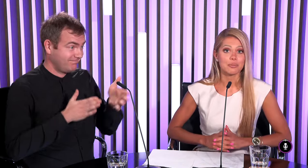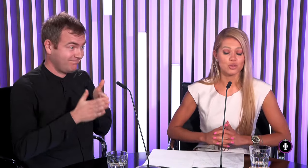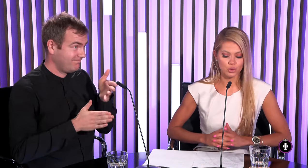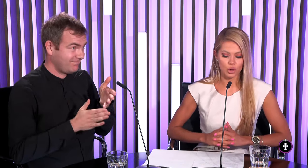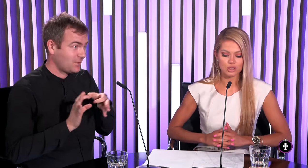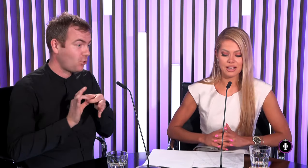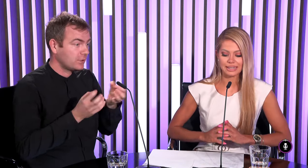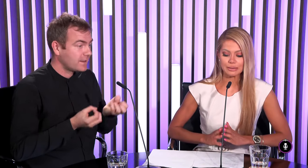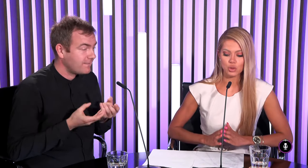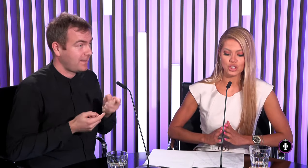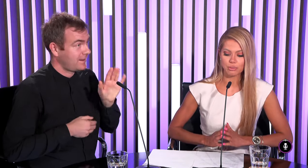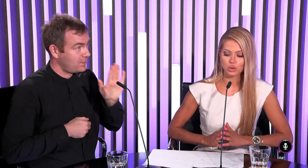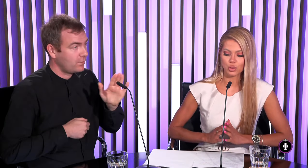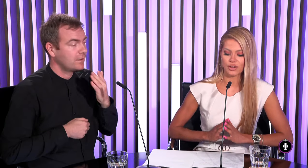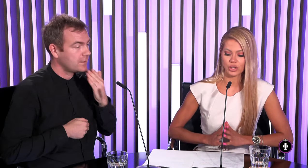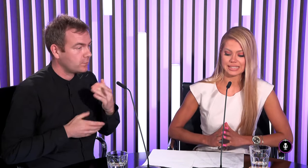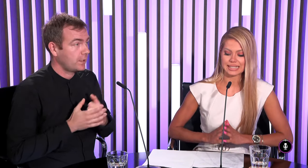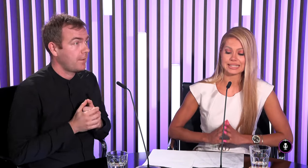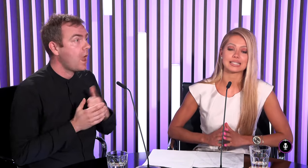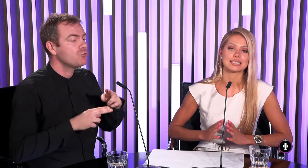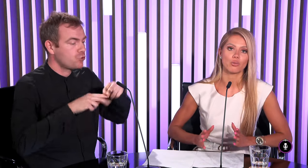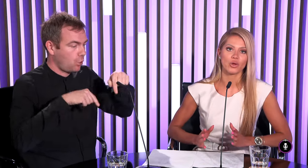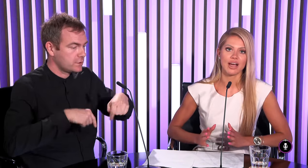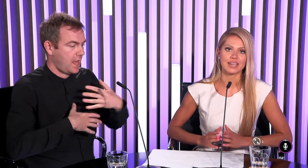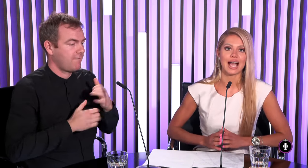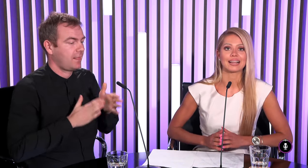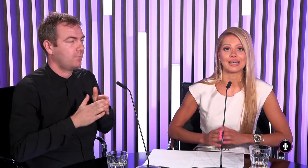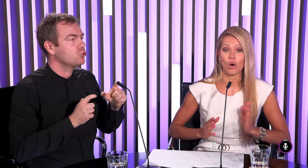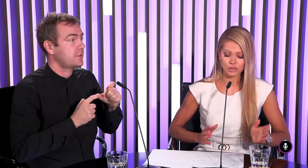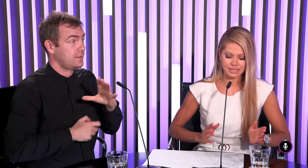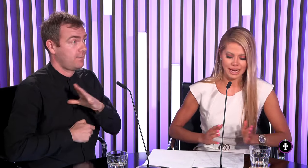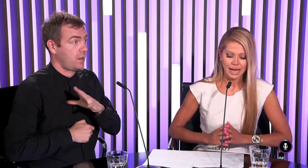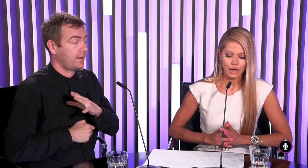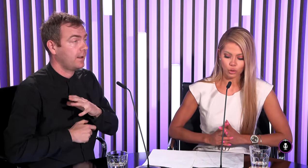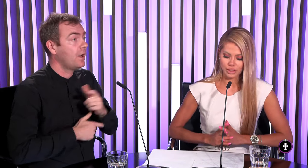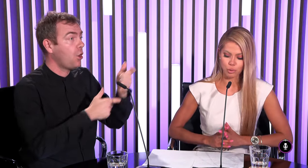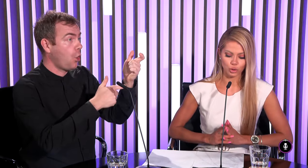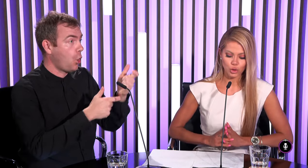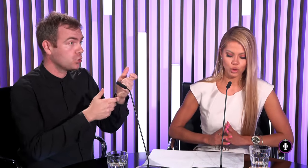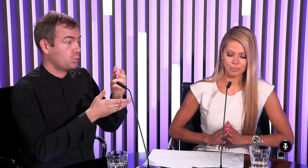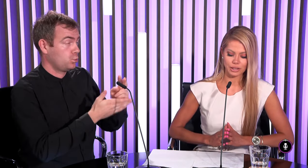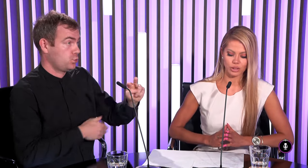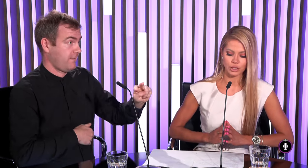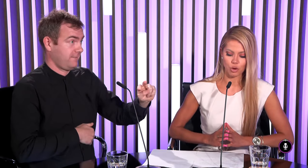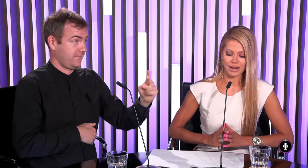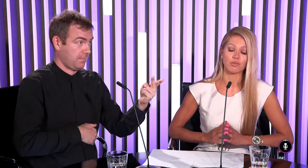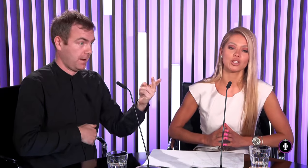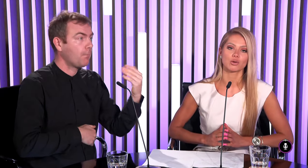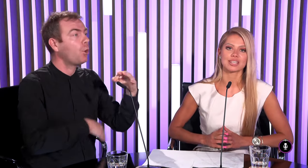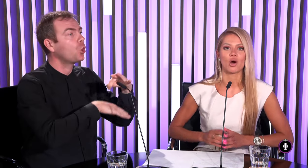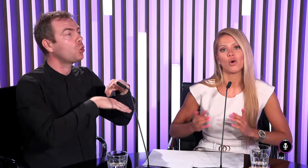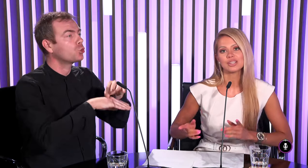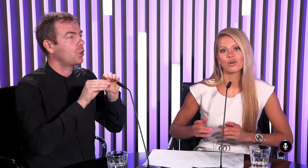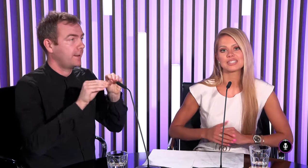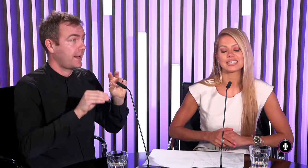nadalej s nami v štúdio ostáva tlmočník posunkového jazyka Stanislav Morávek ale hostia ktorý bol doktor pedagogiky Romana